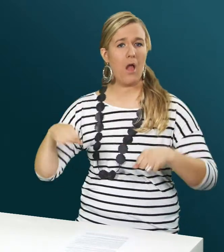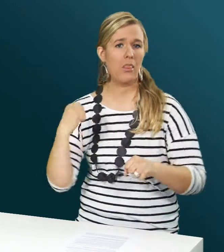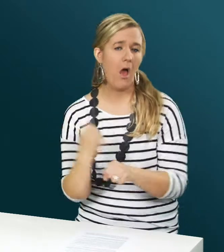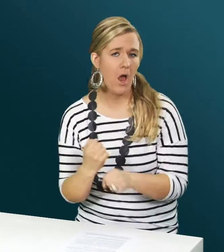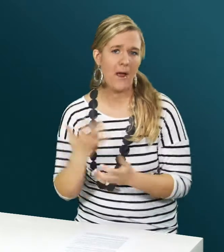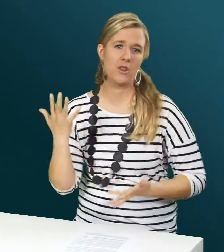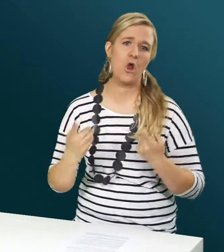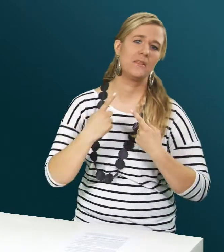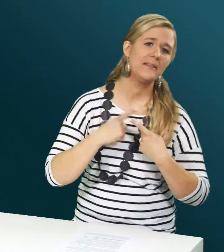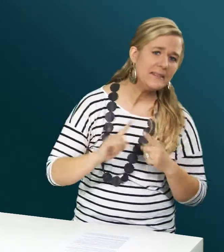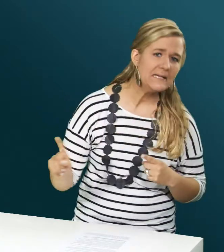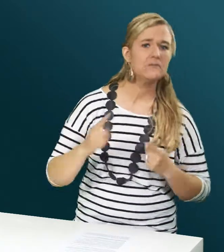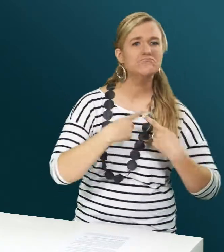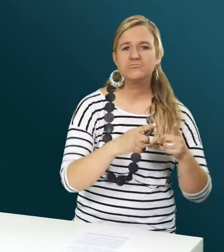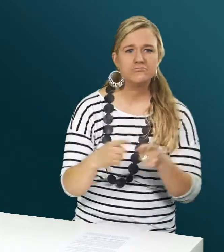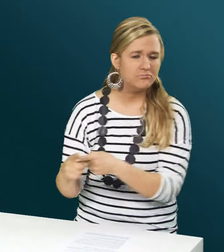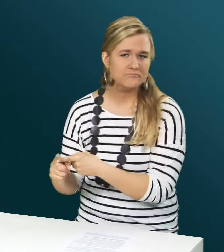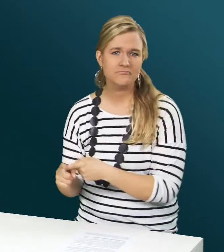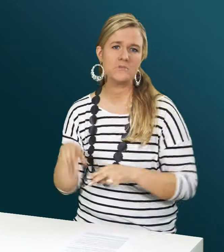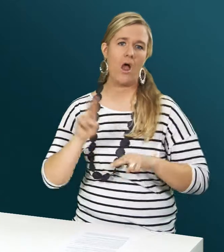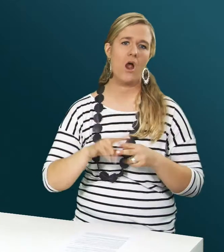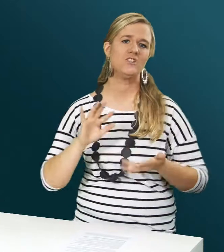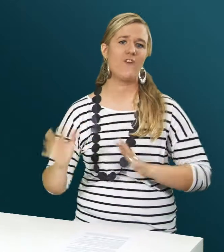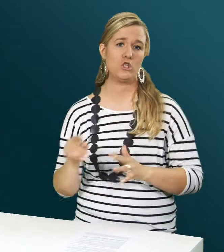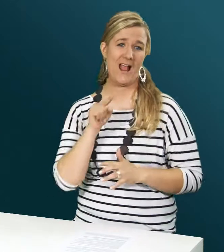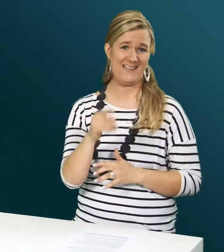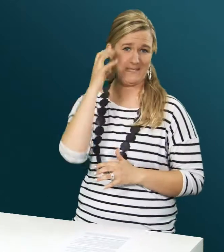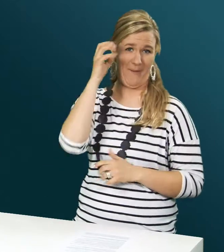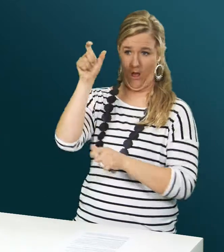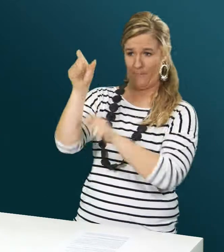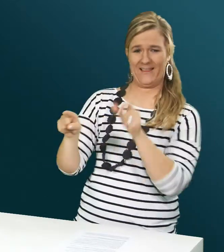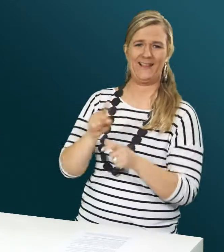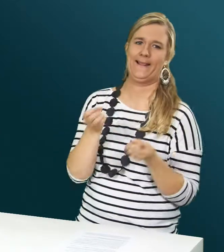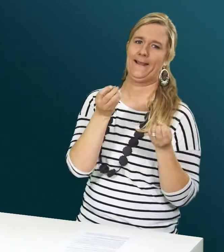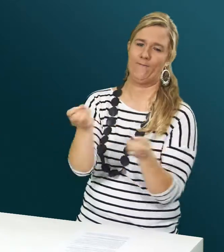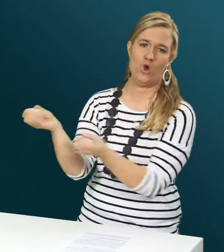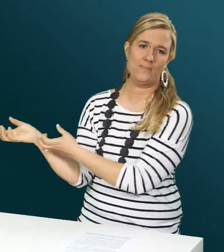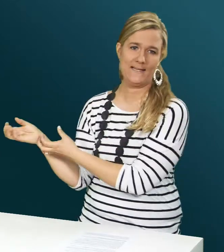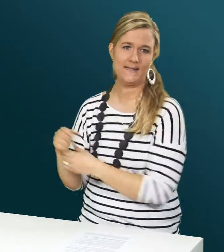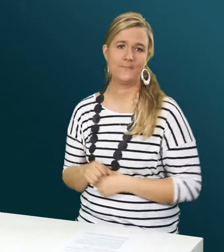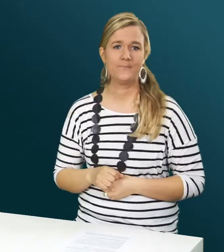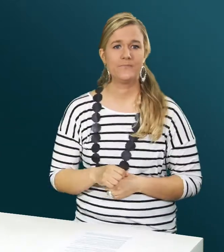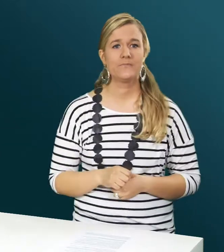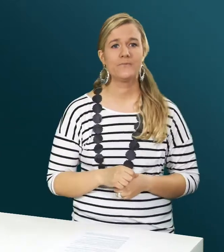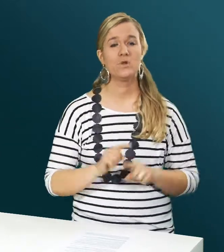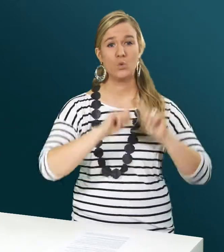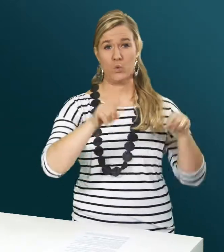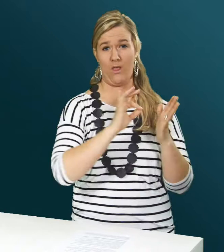ab, ob jemand arbeitsfähig ist oder nicht. Sehr wahrscheinlich informierte er die zuständigen Beamten nicht.